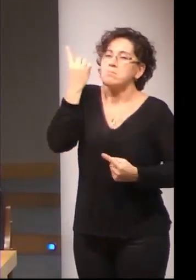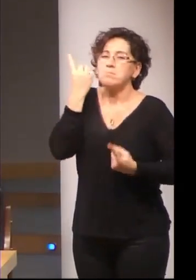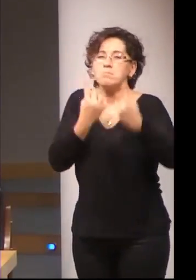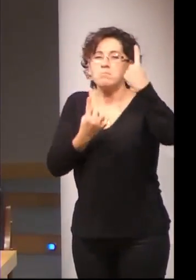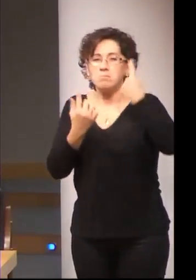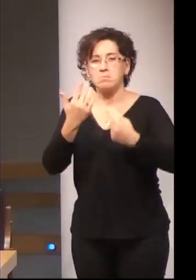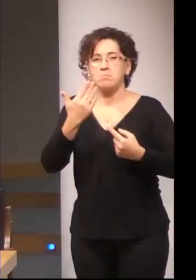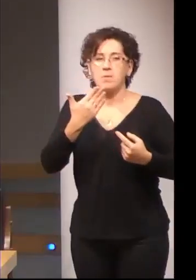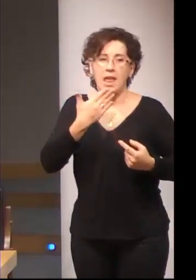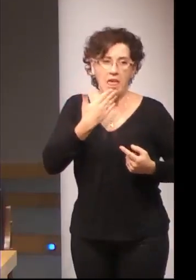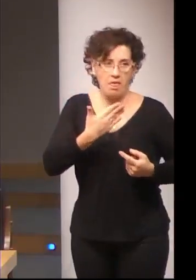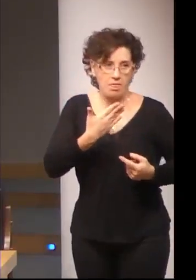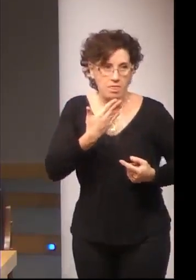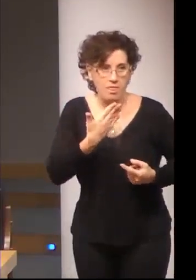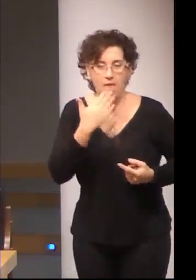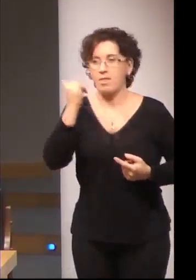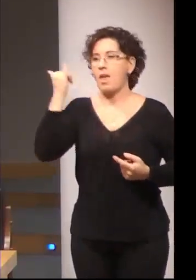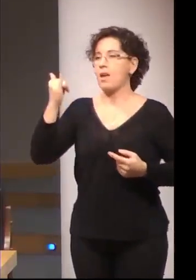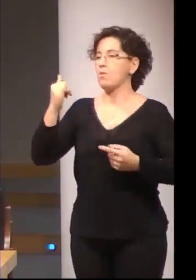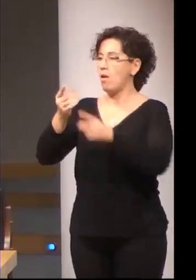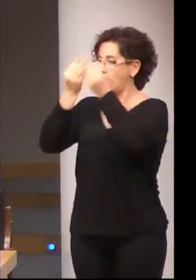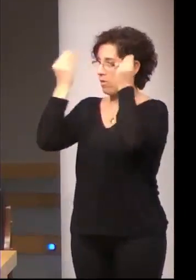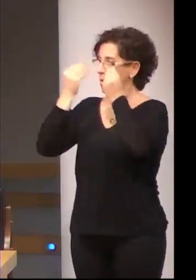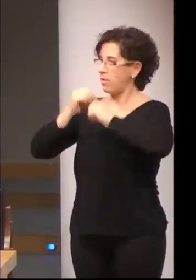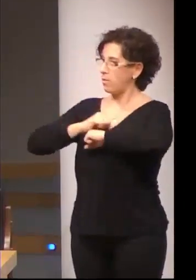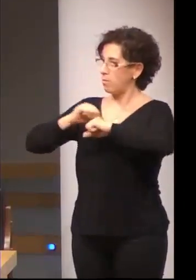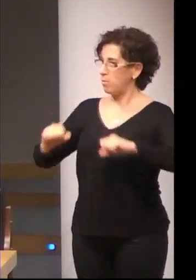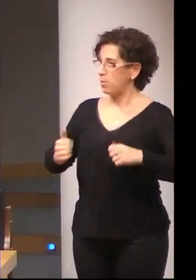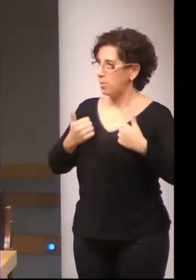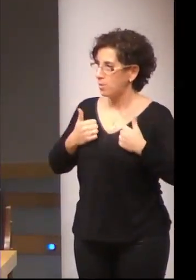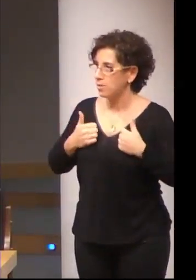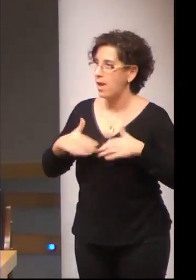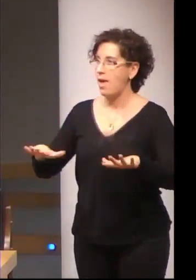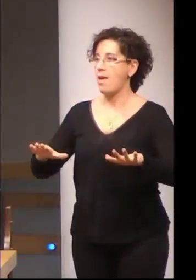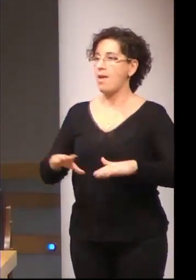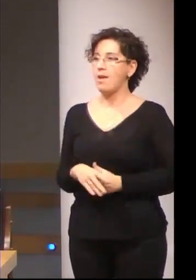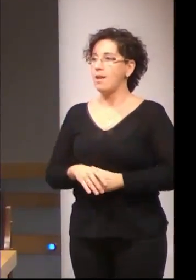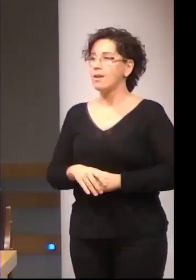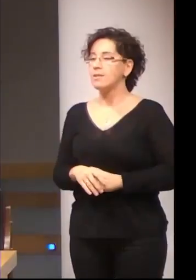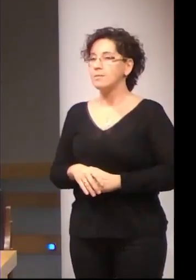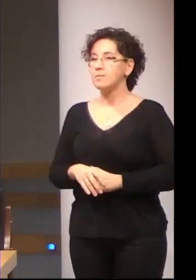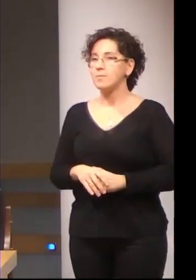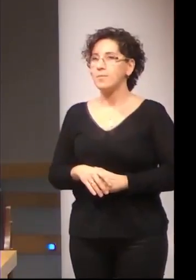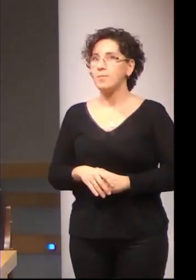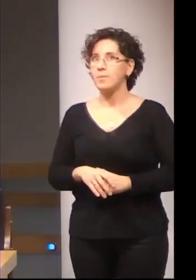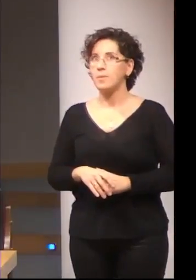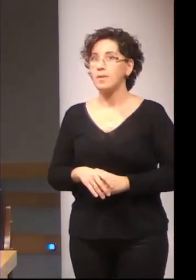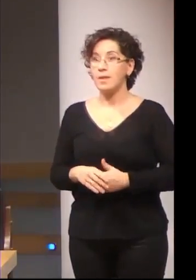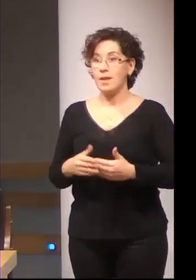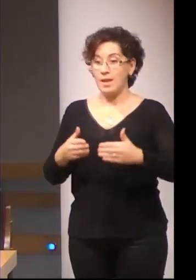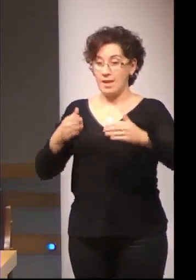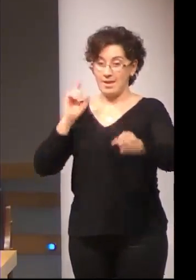formación ya muy asentada la modalidad de acceso ahora estamos en el